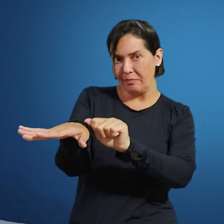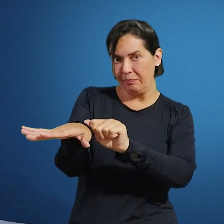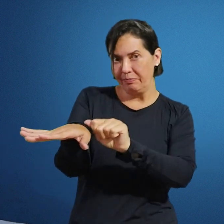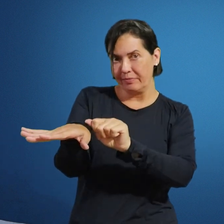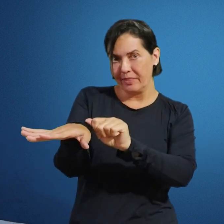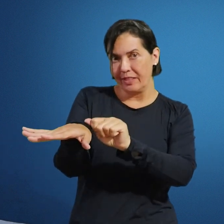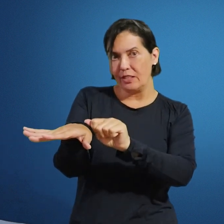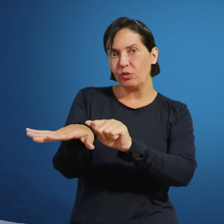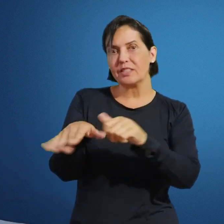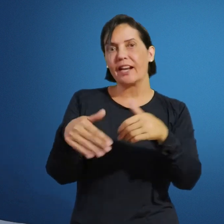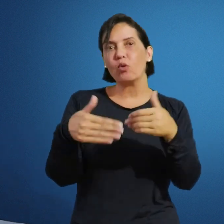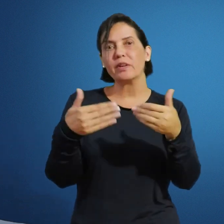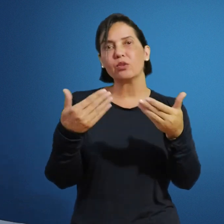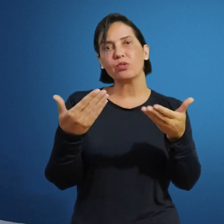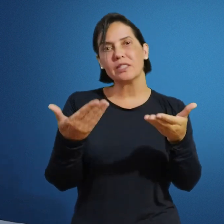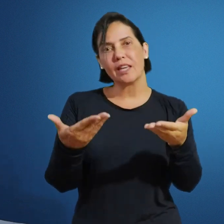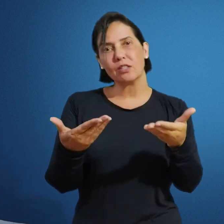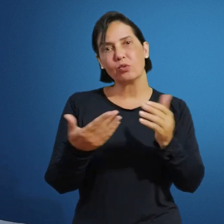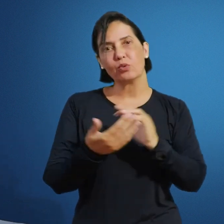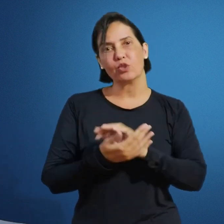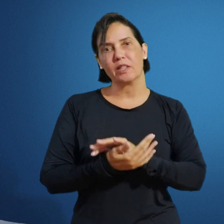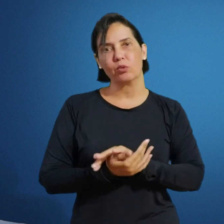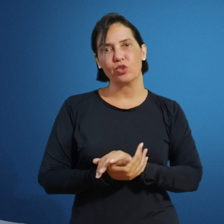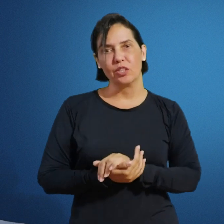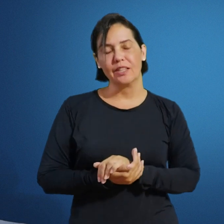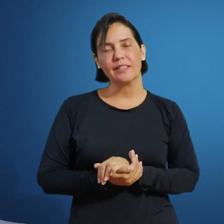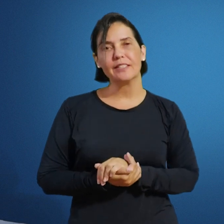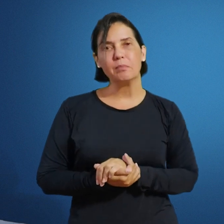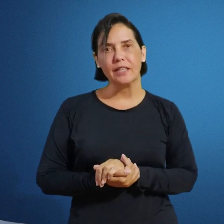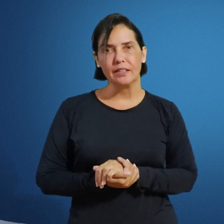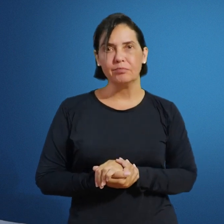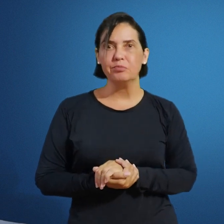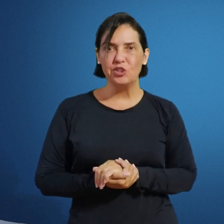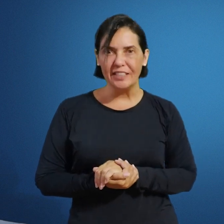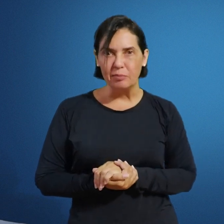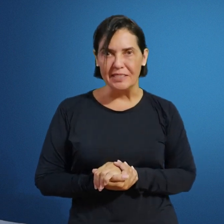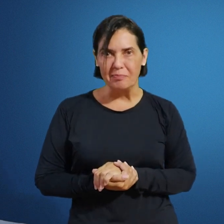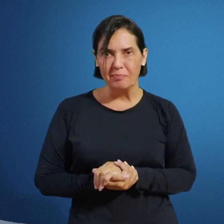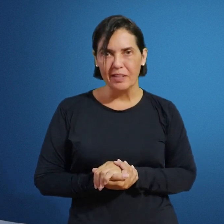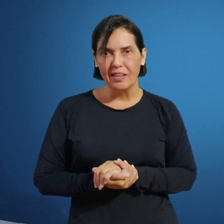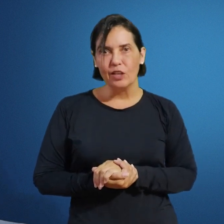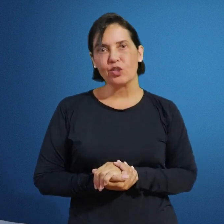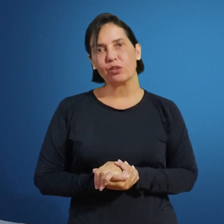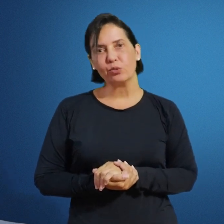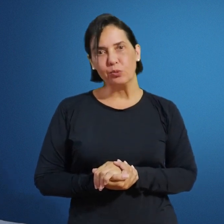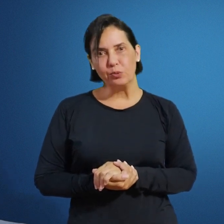e eu vou estar acompanhando vocês no curso de Pedagogia na disciplina de Libras. Eu já atuo